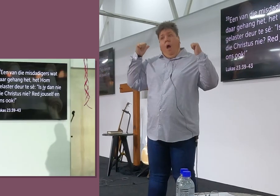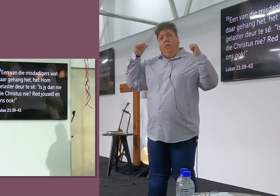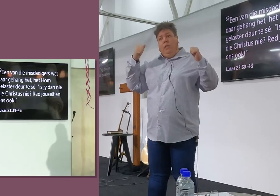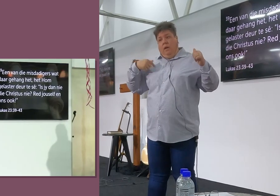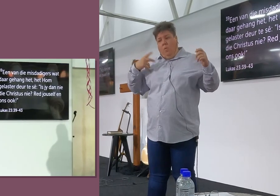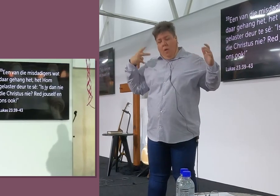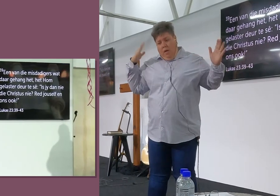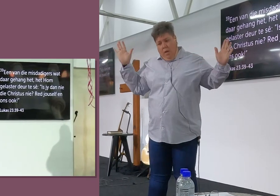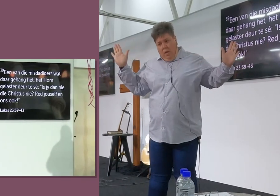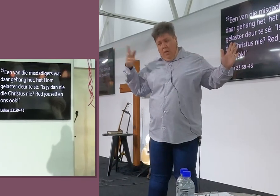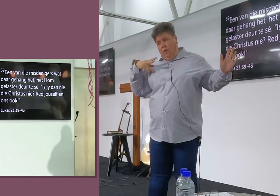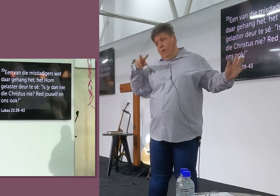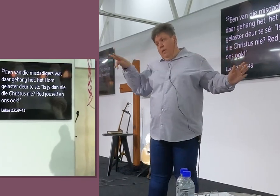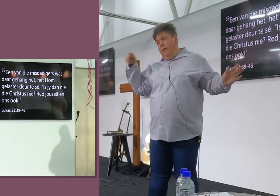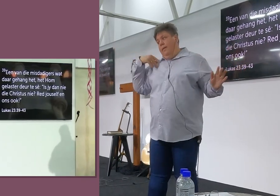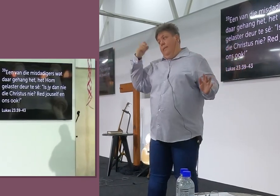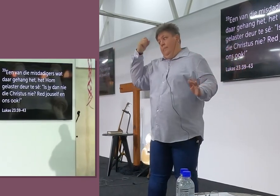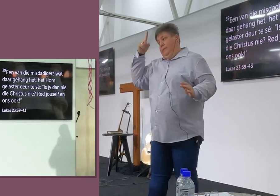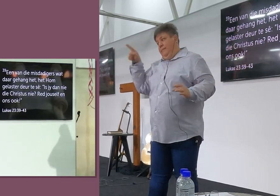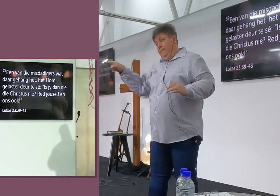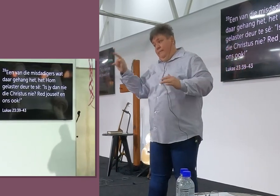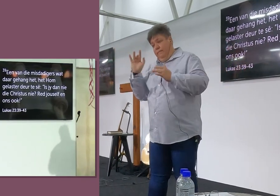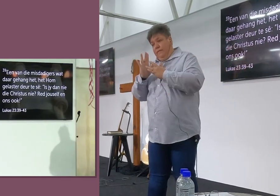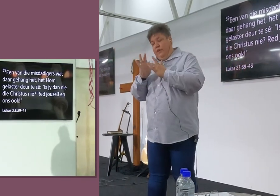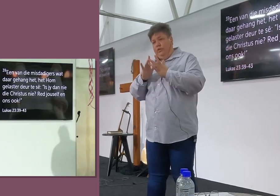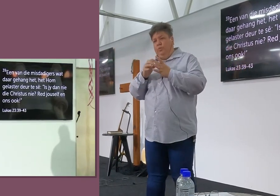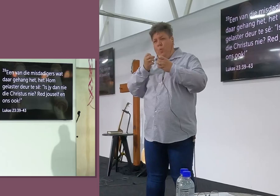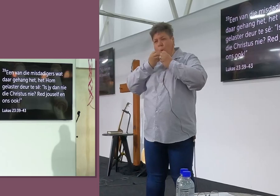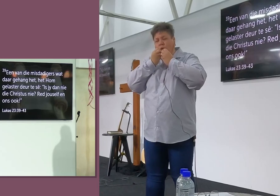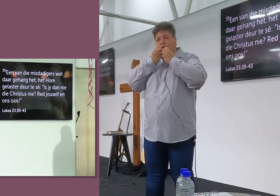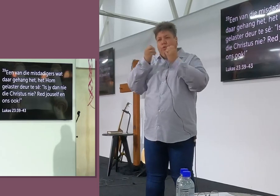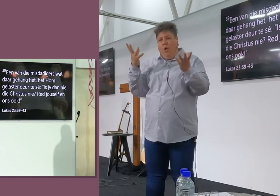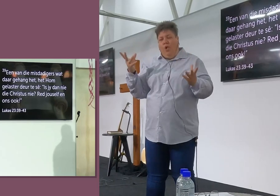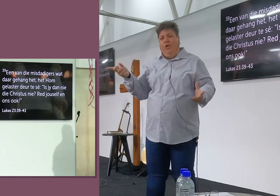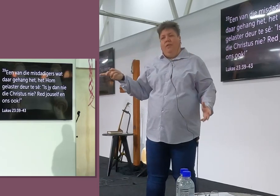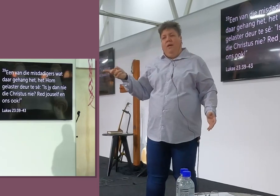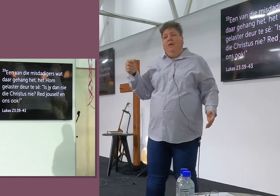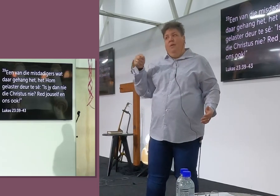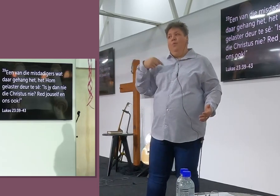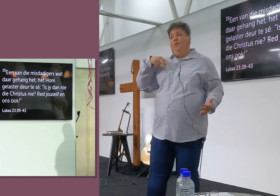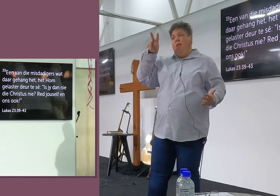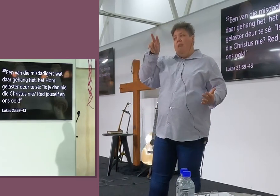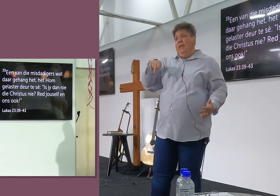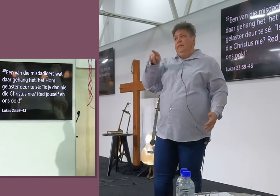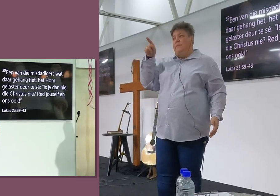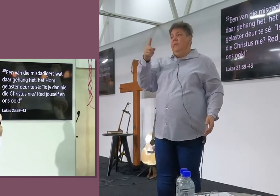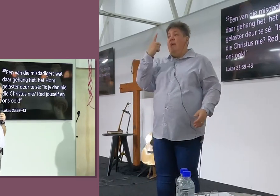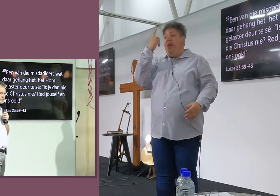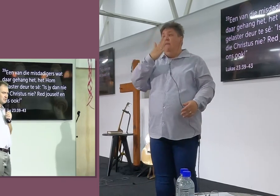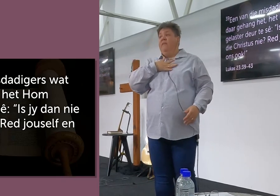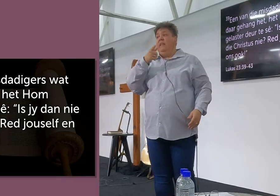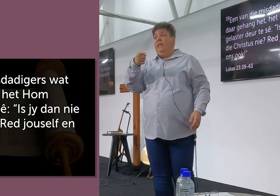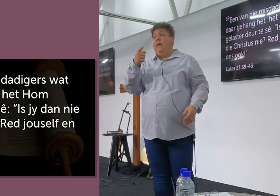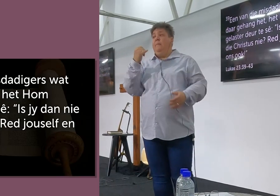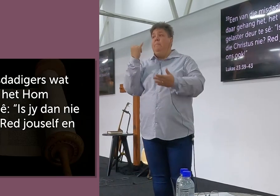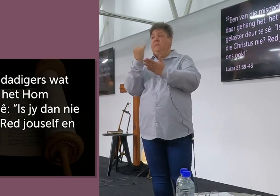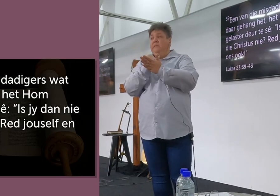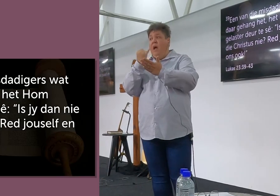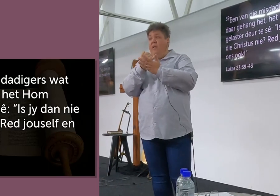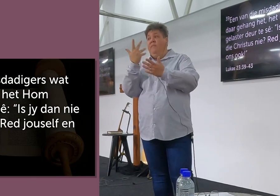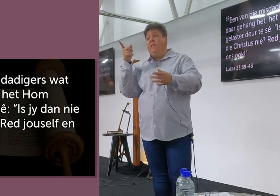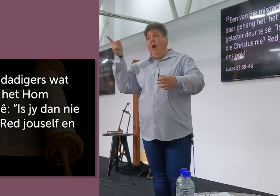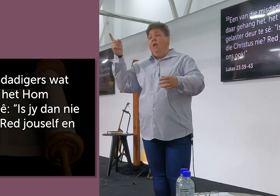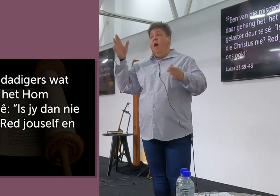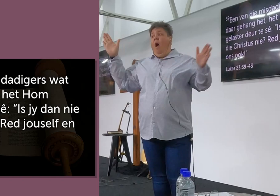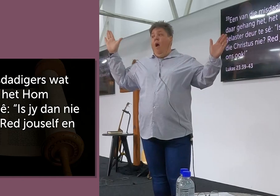hy self daar hang, Maar hierdie Jesus is onskuldig, En ons lees nou wat al gebeur, Een van die misdadigers, Wat daar gehang het,